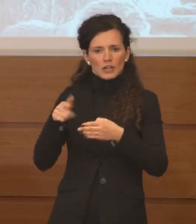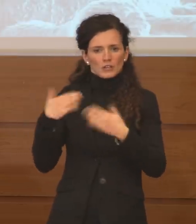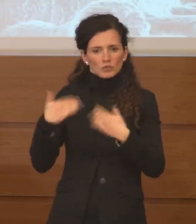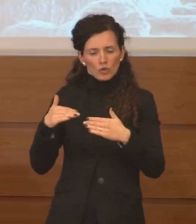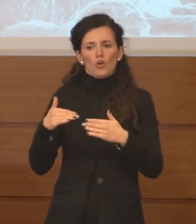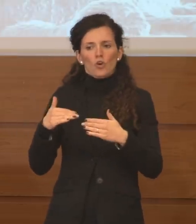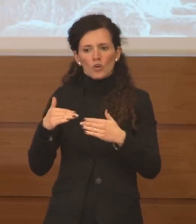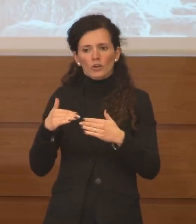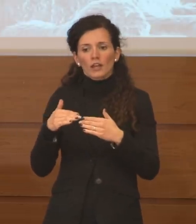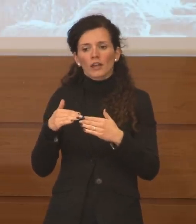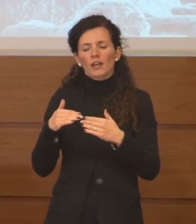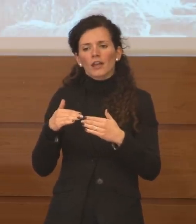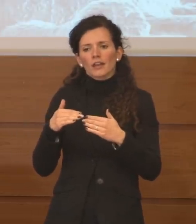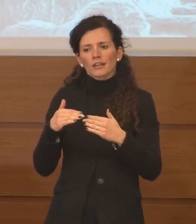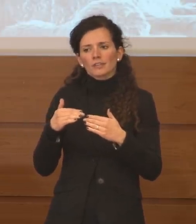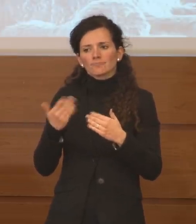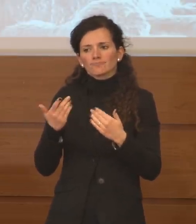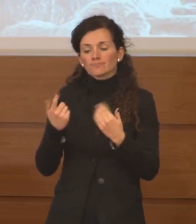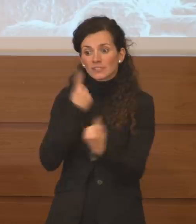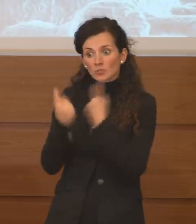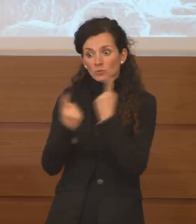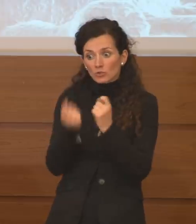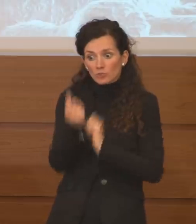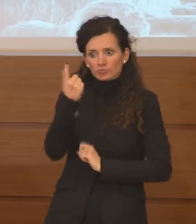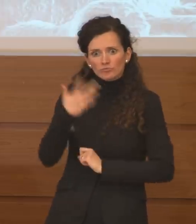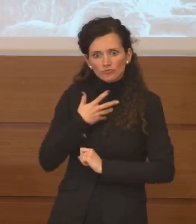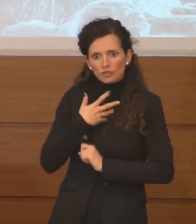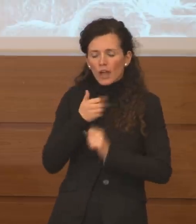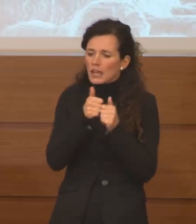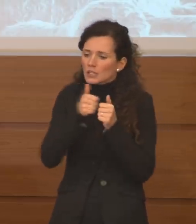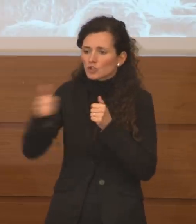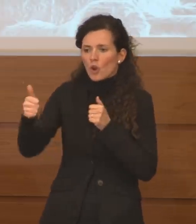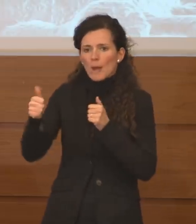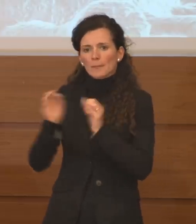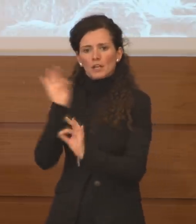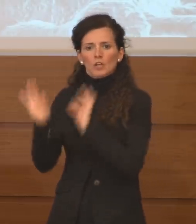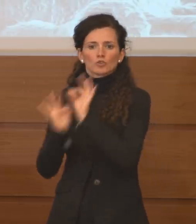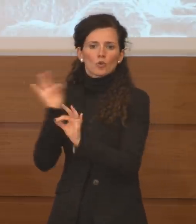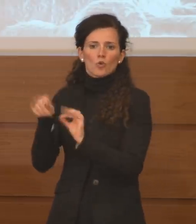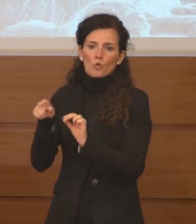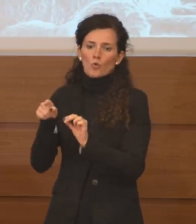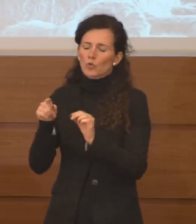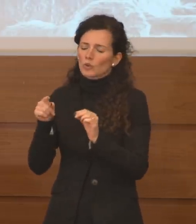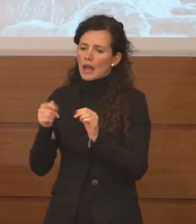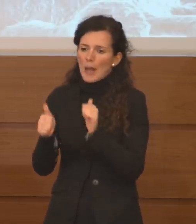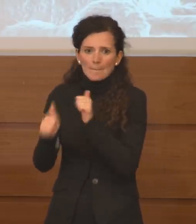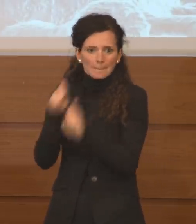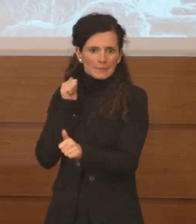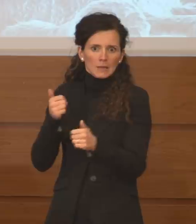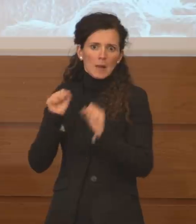isolare e individuare quanto prima il virus.